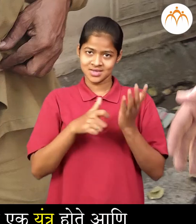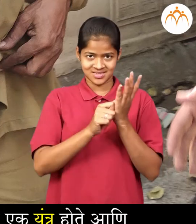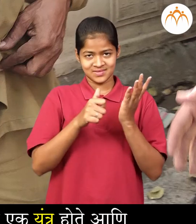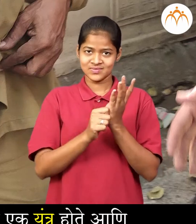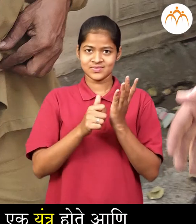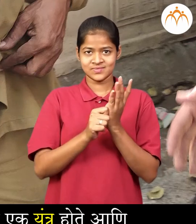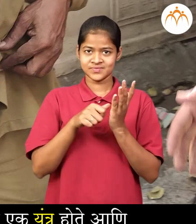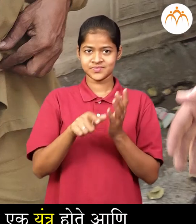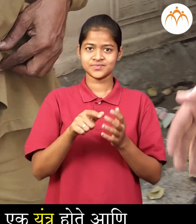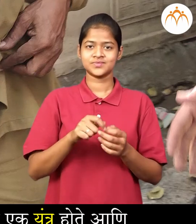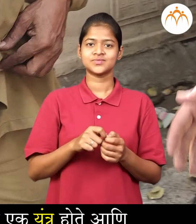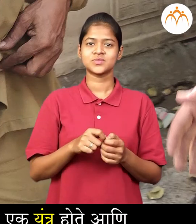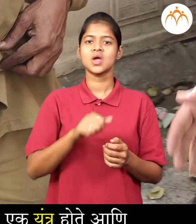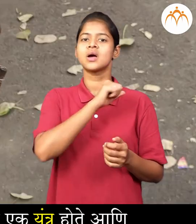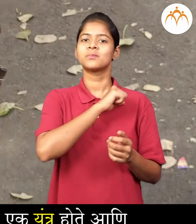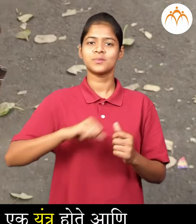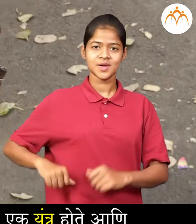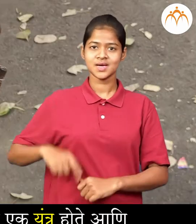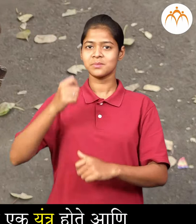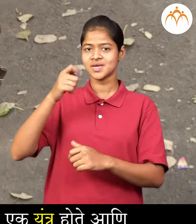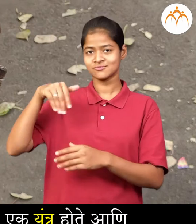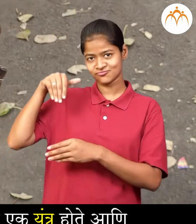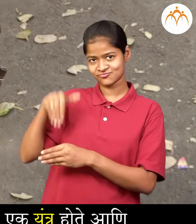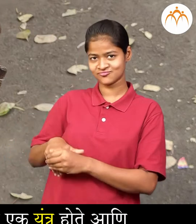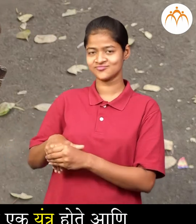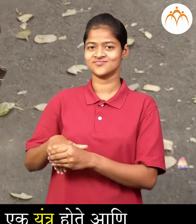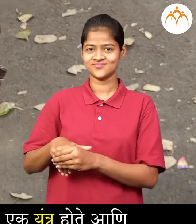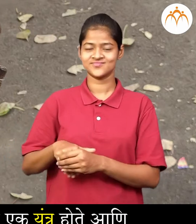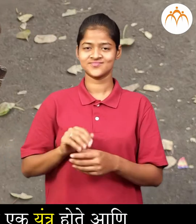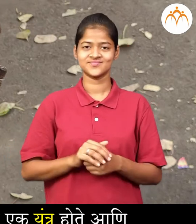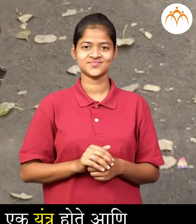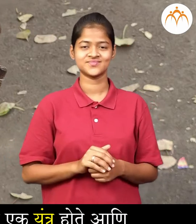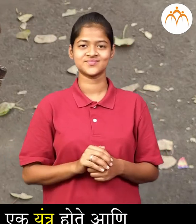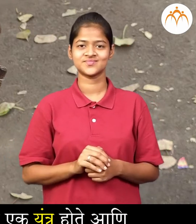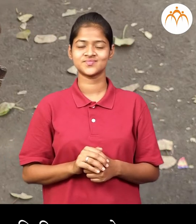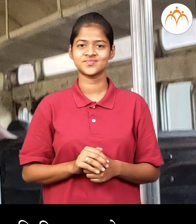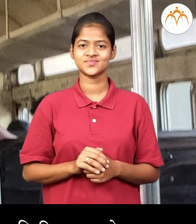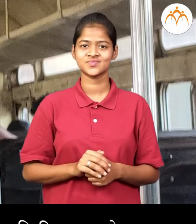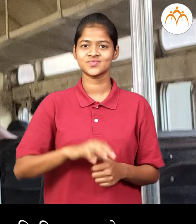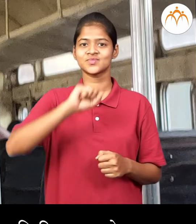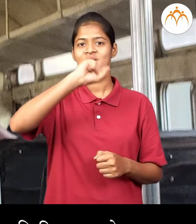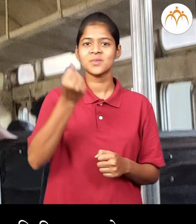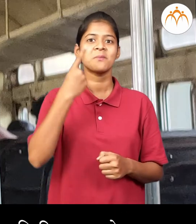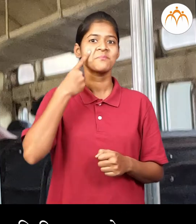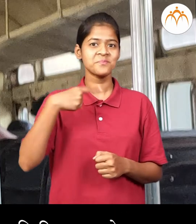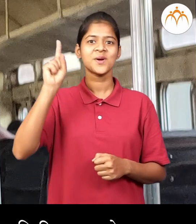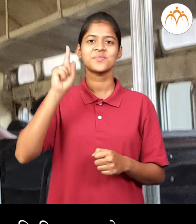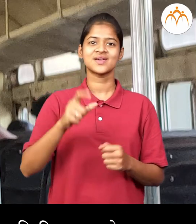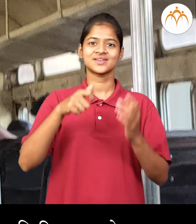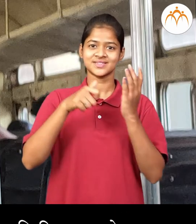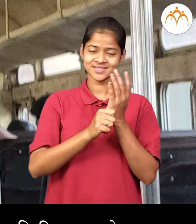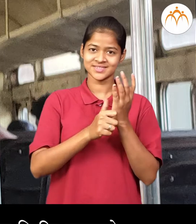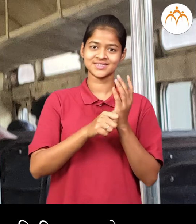एक यंत्र होते आणि पईशांची एक छोटी बैग होती सुमेध चा बाबाननी